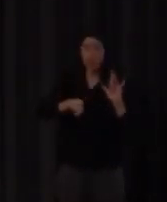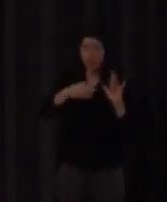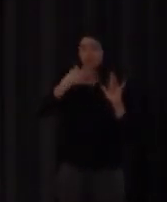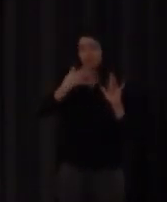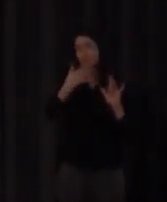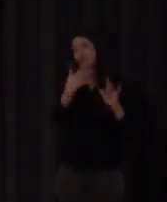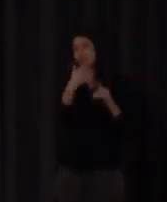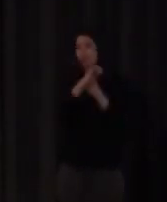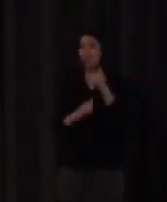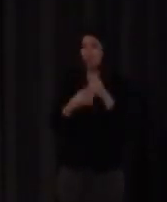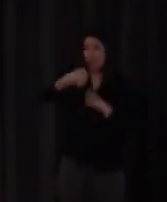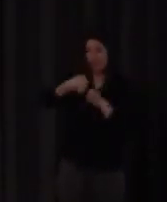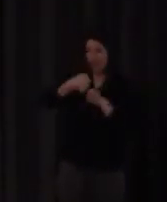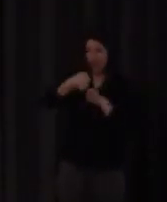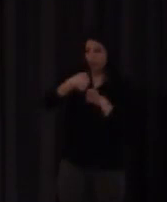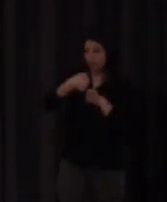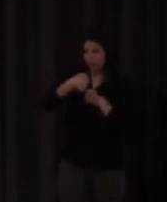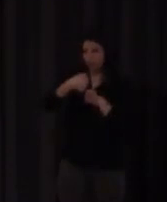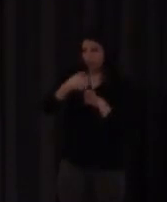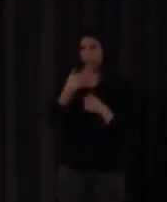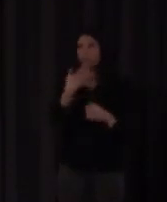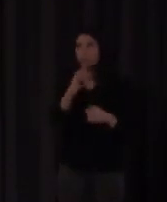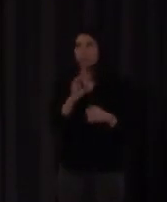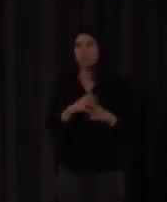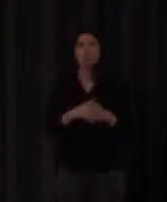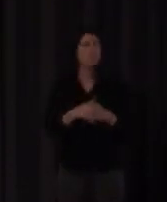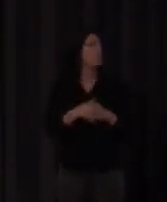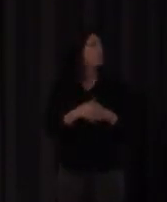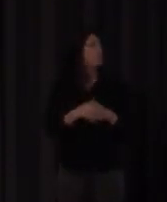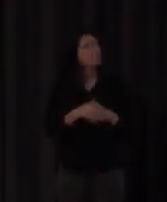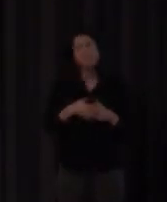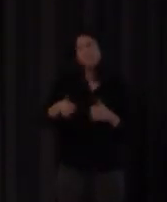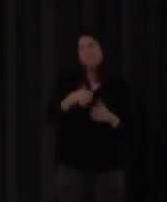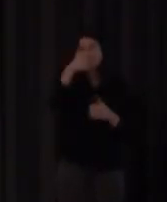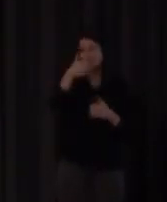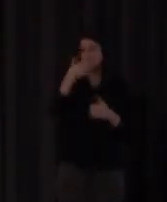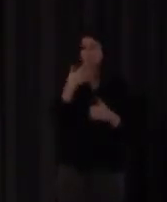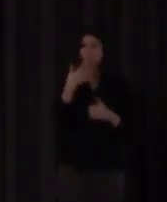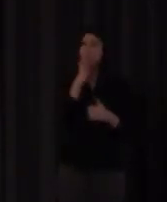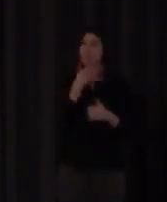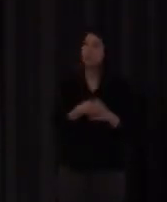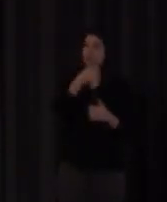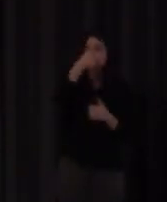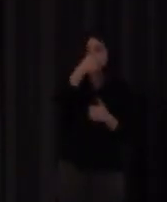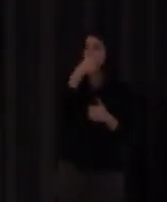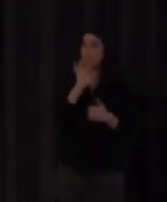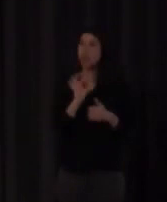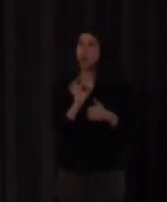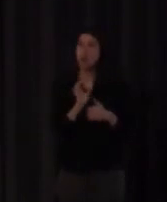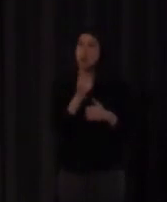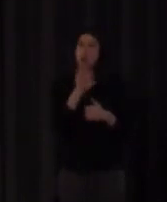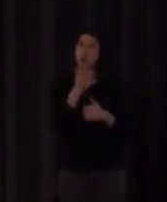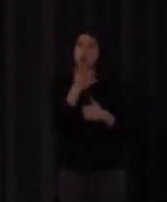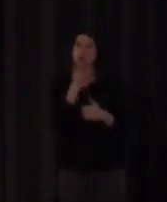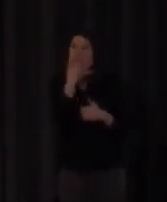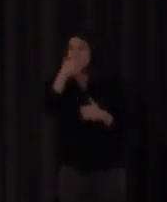configuración A presente en signos como más por ejemplo un hombre